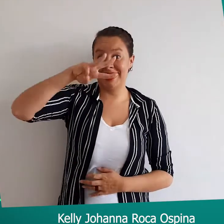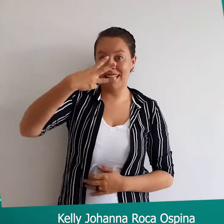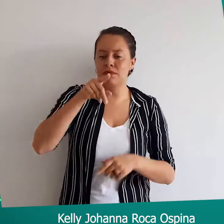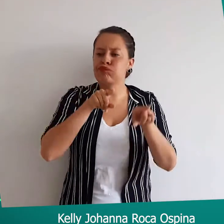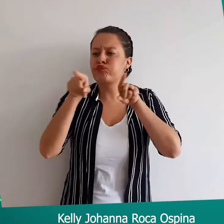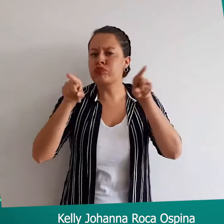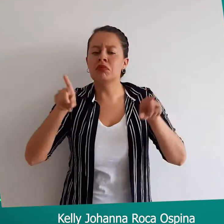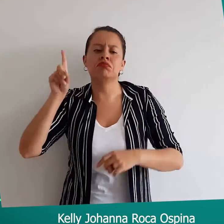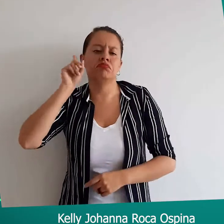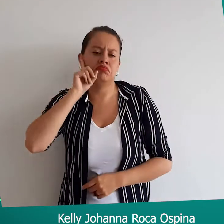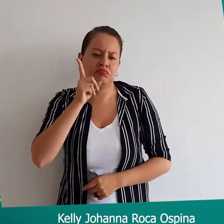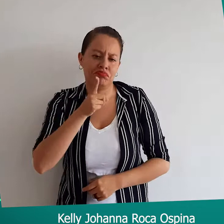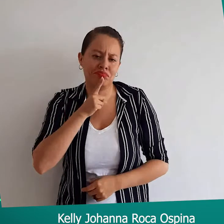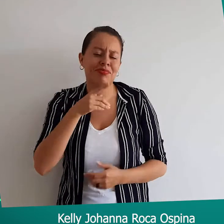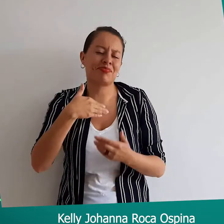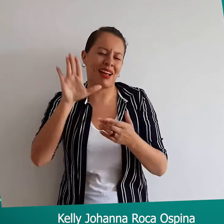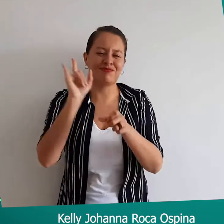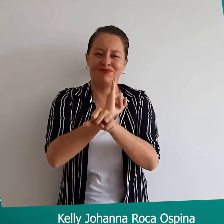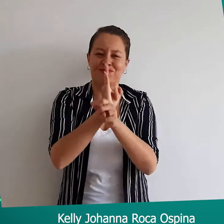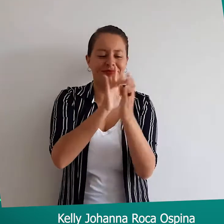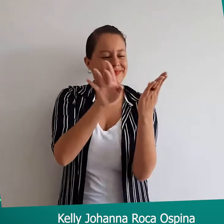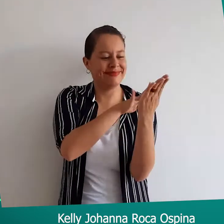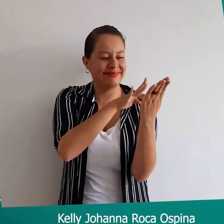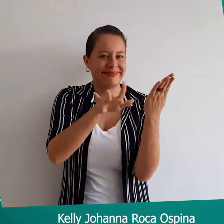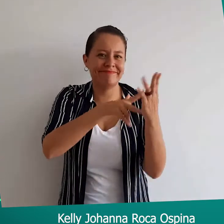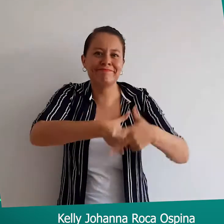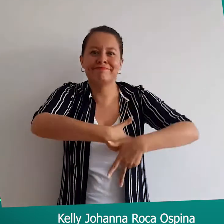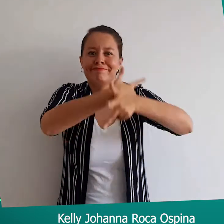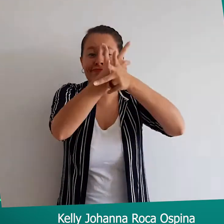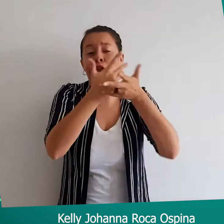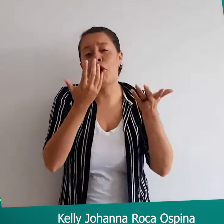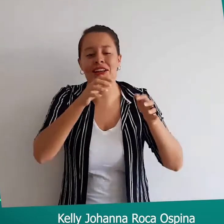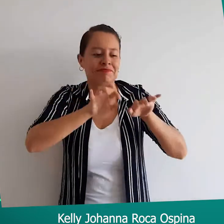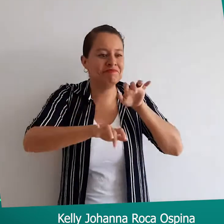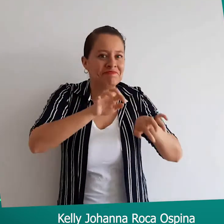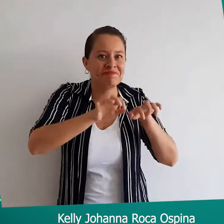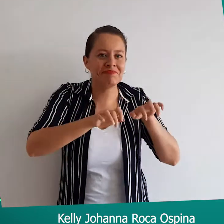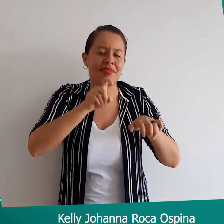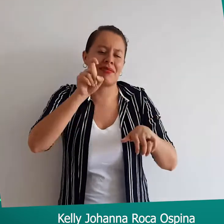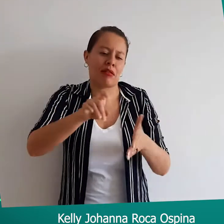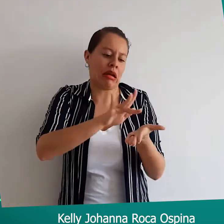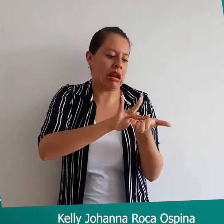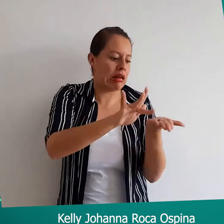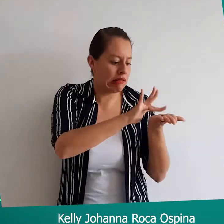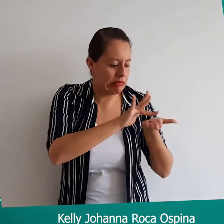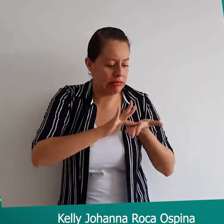Tercero, limpiar con frecuencia los aparatos tecnológicos que utilice.